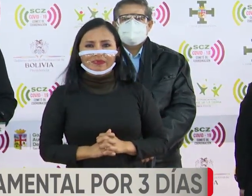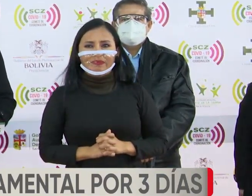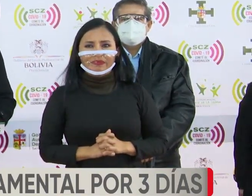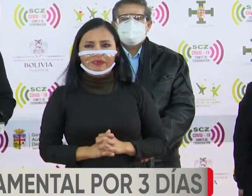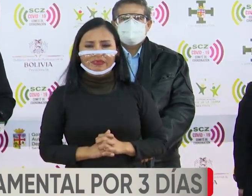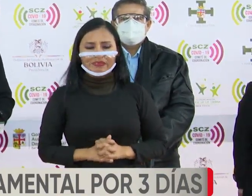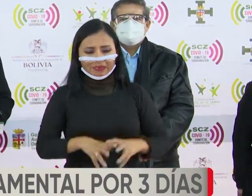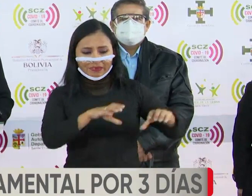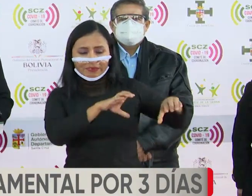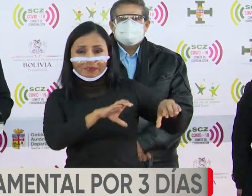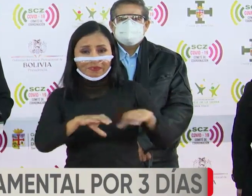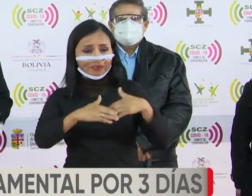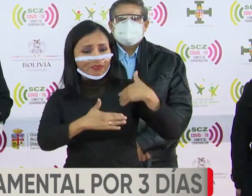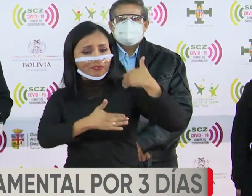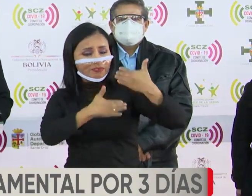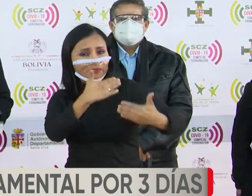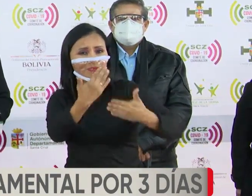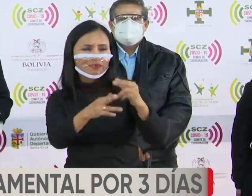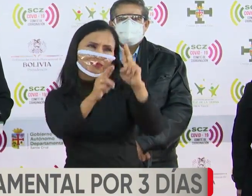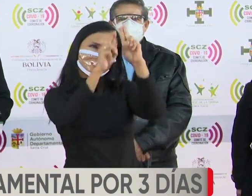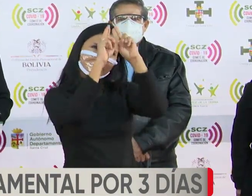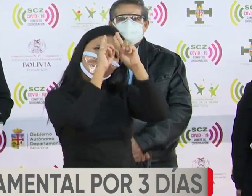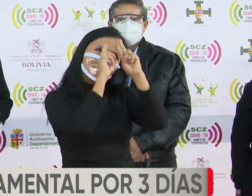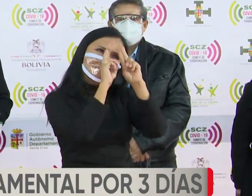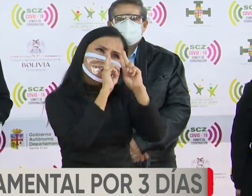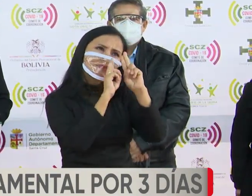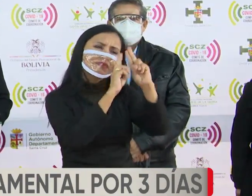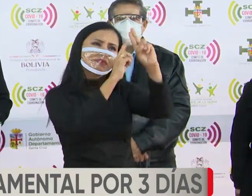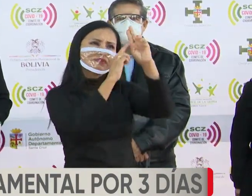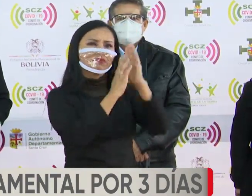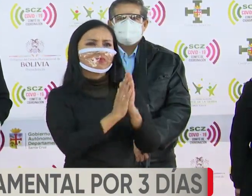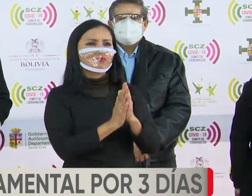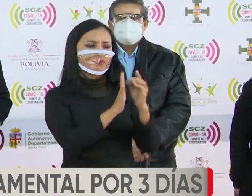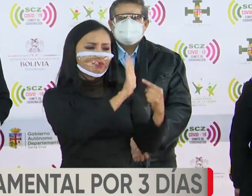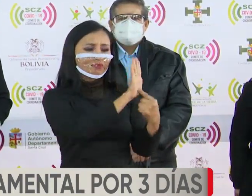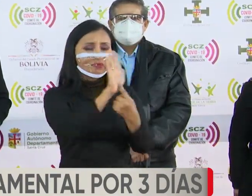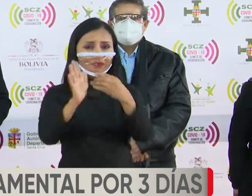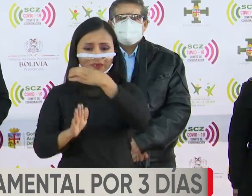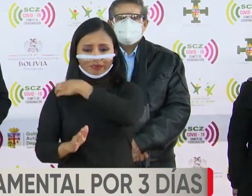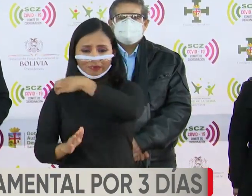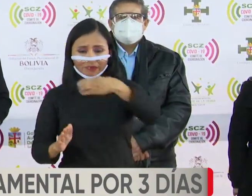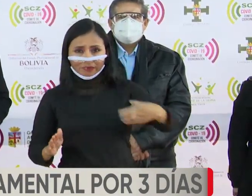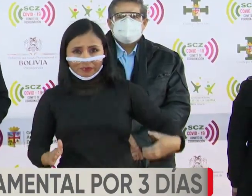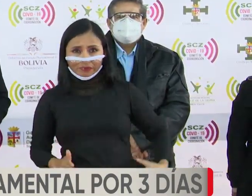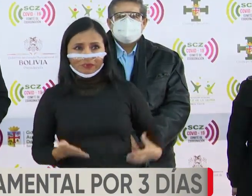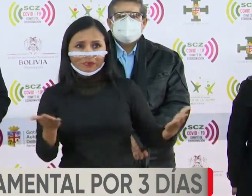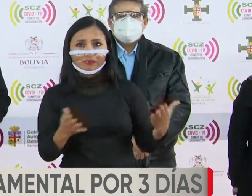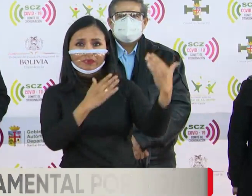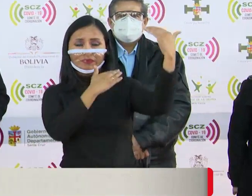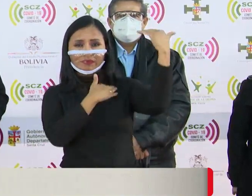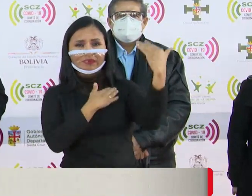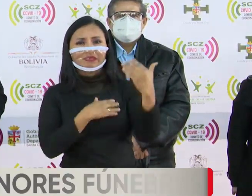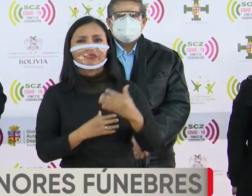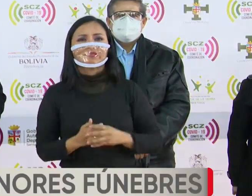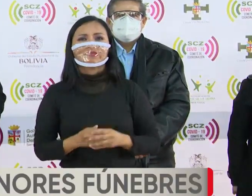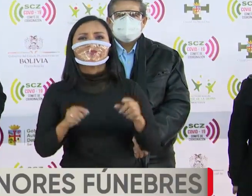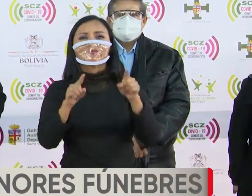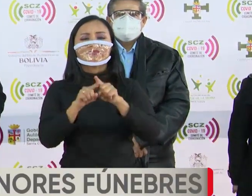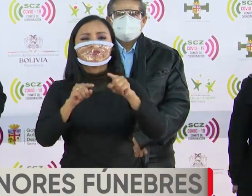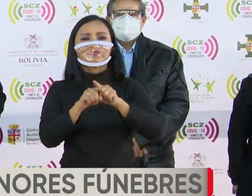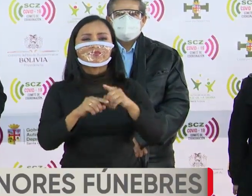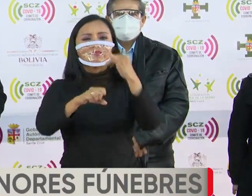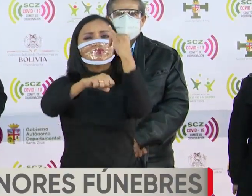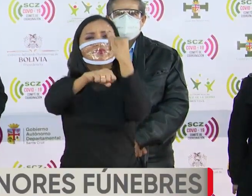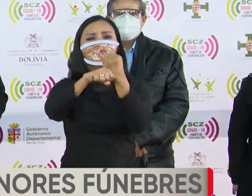Se llevará adelante un homenaje póstumo de la gobernación de Santa Cruz en la forma de Capilla